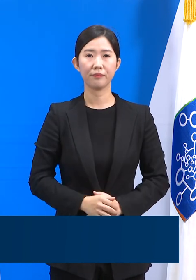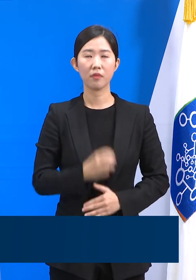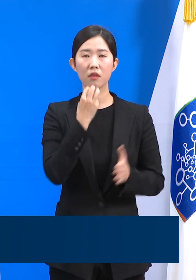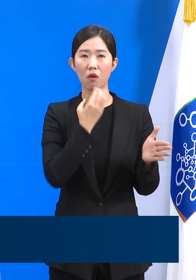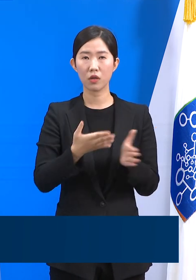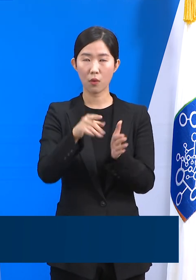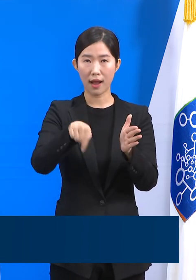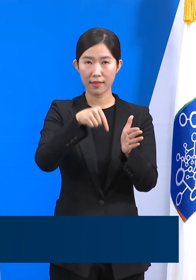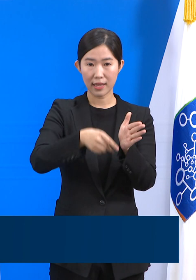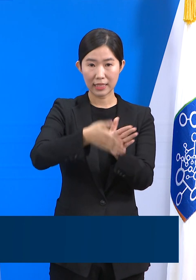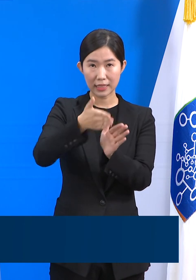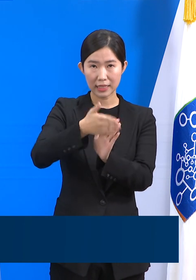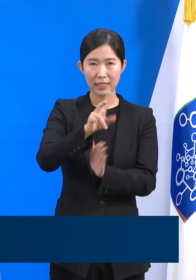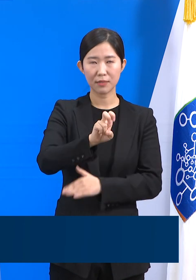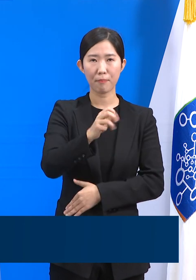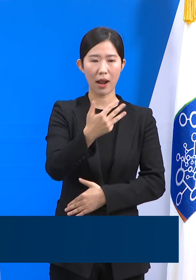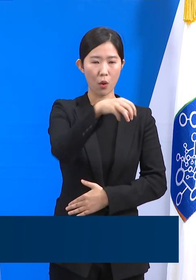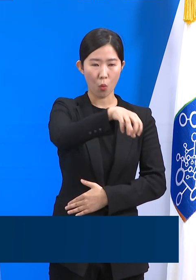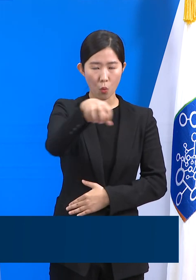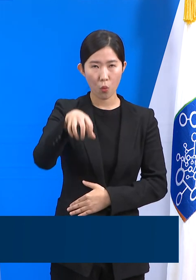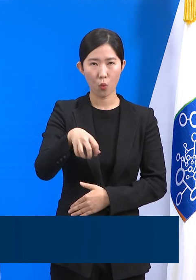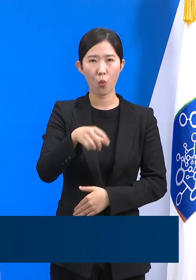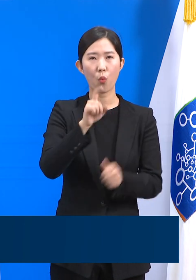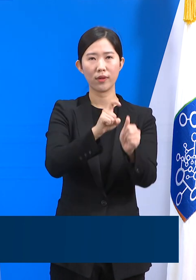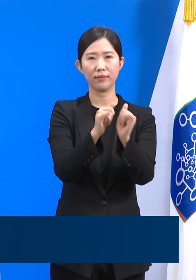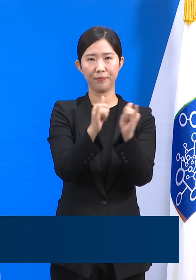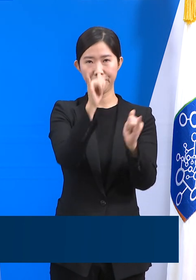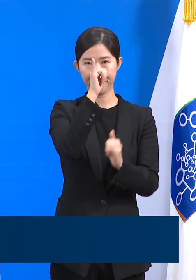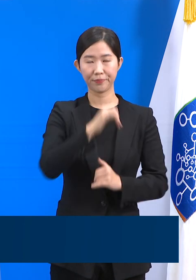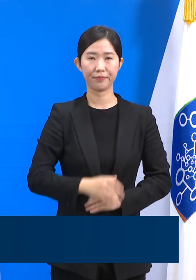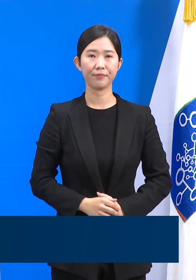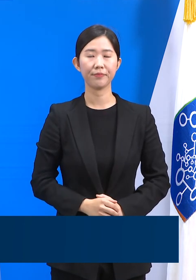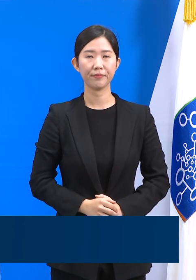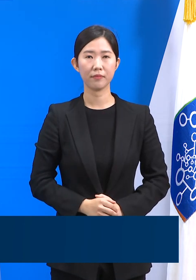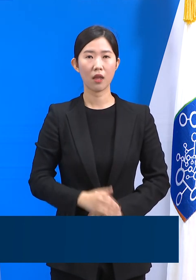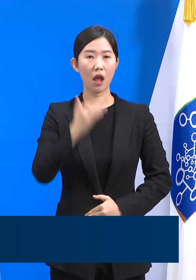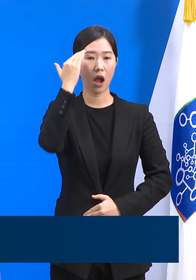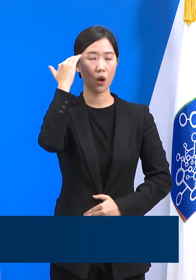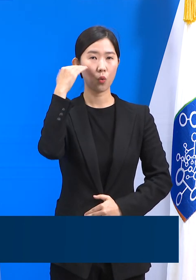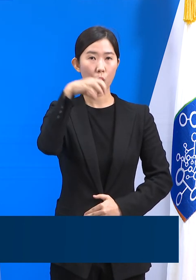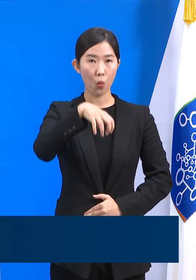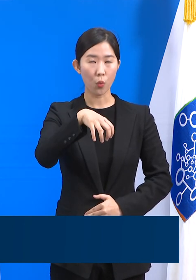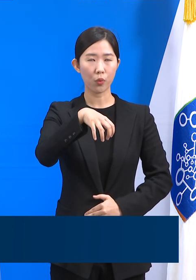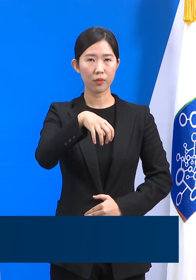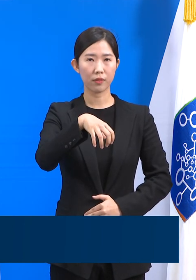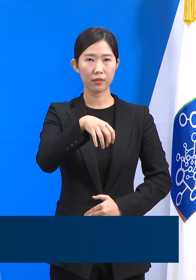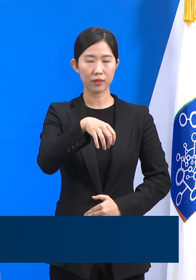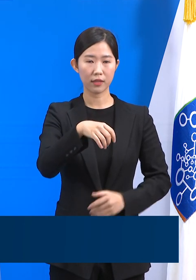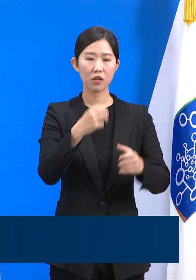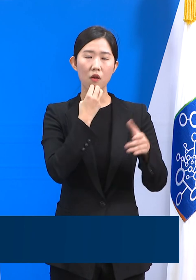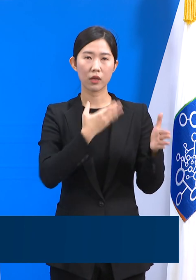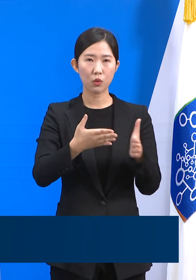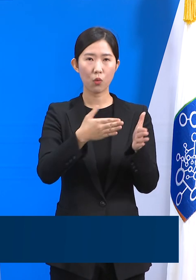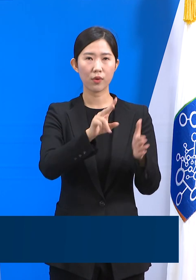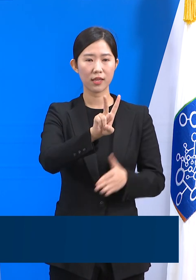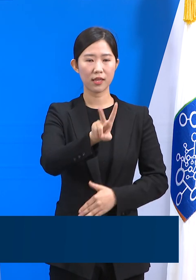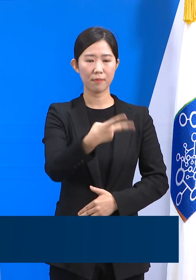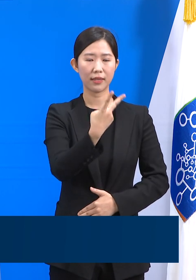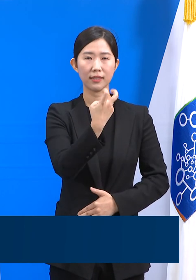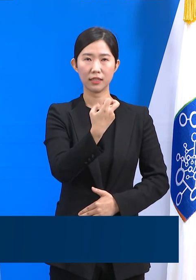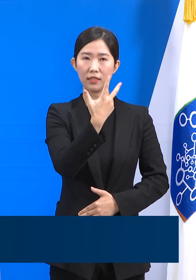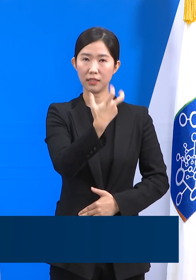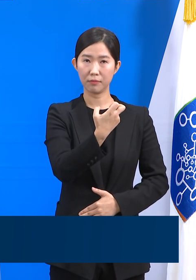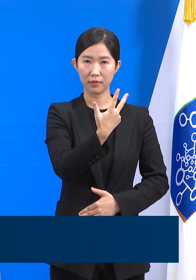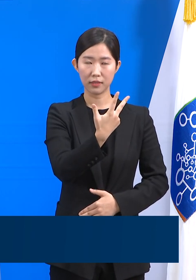도내 28개 시군에서 확진자가 발생했습니다. 국내 발생은 277명, 해외 유입 관련은 8명입니다.